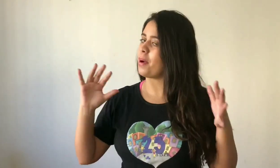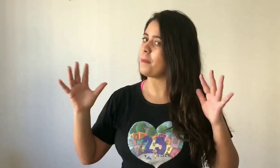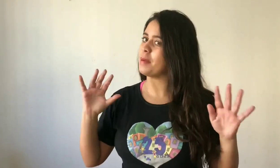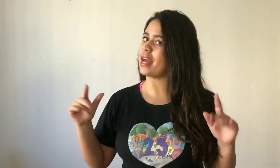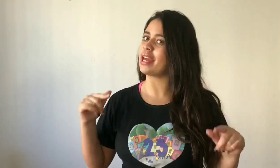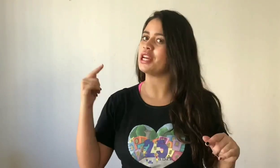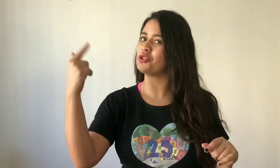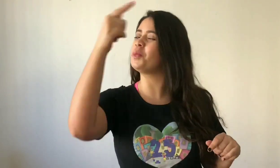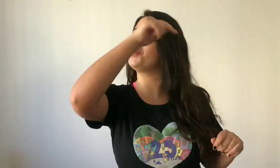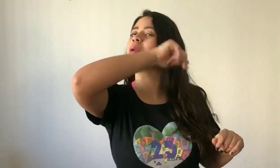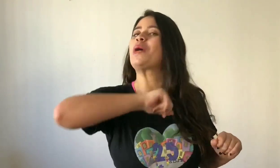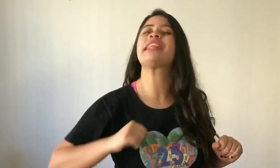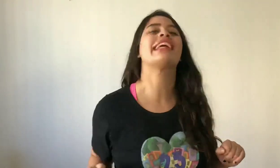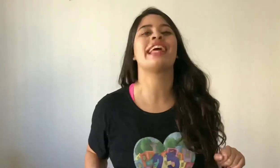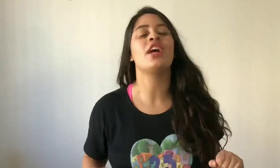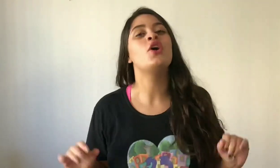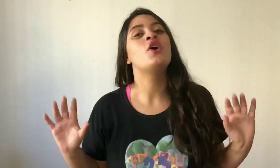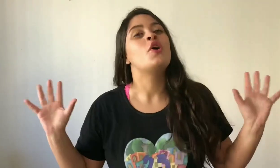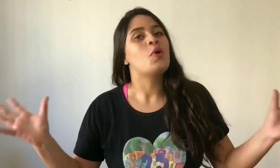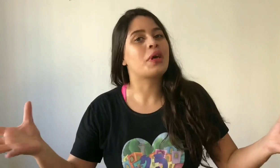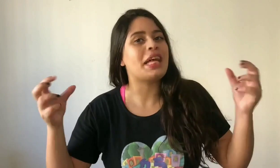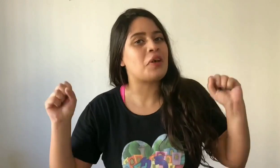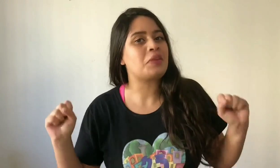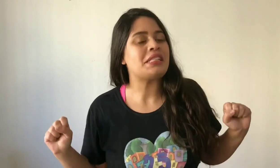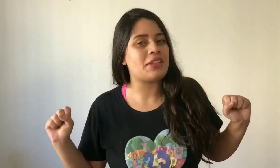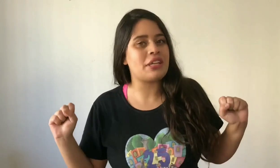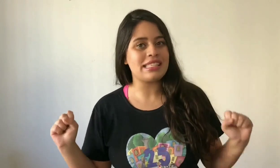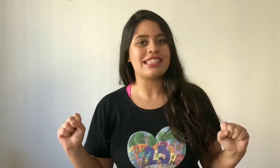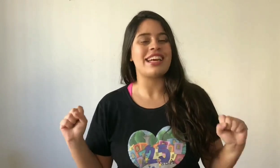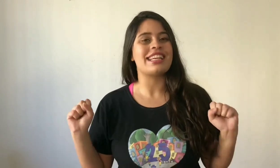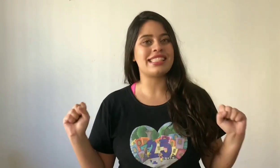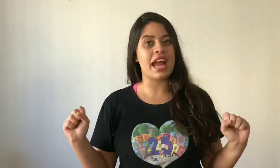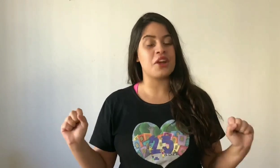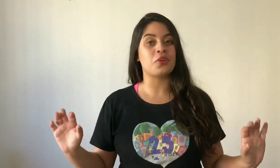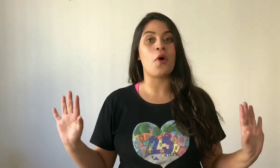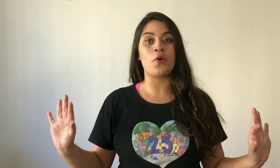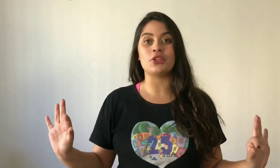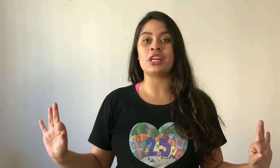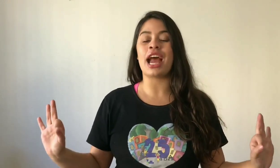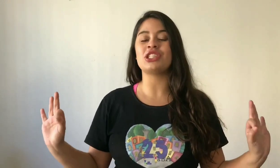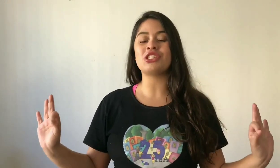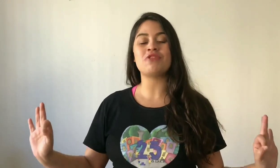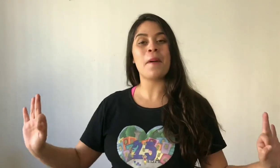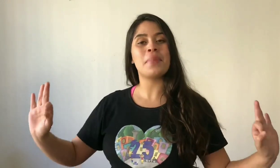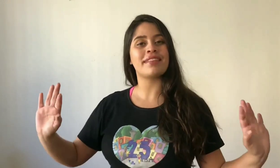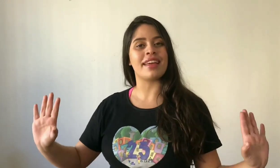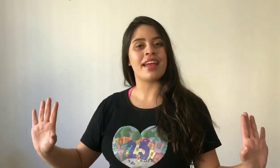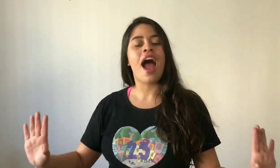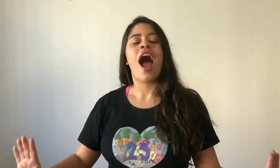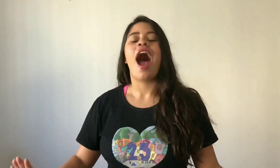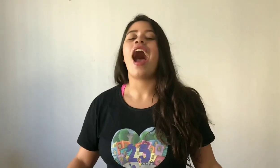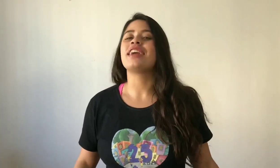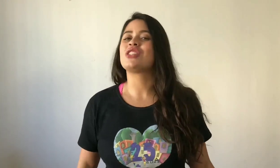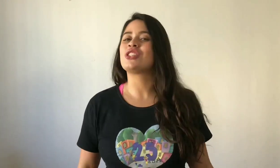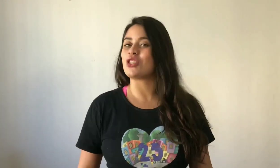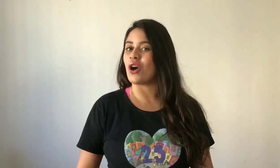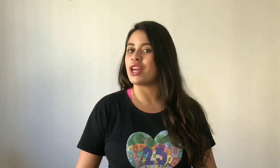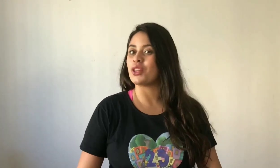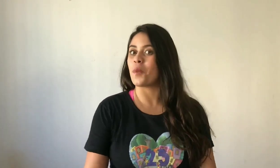uma mímica que ajuda o público a entender o que está acontecendo nessa história, certo? Hoje, a gente vai aprender a história do